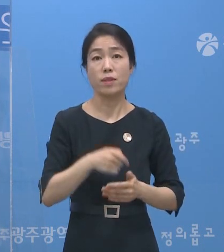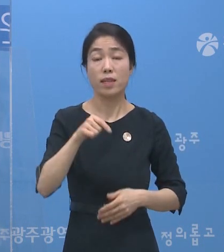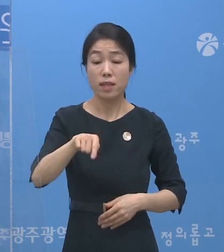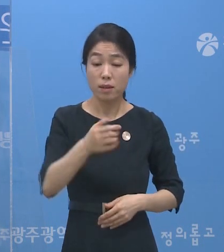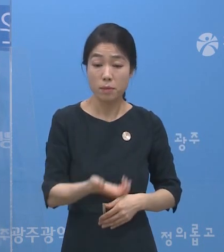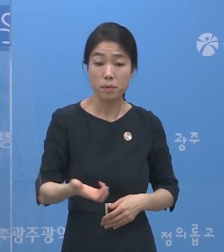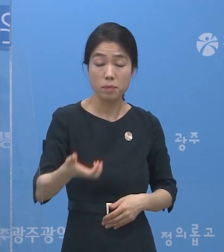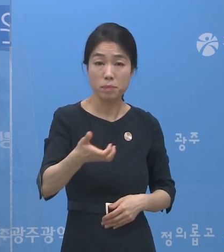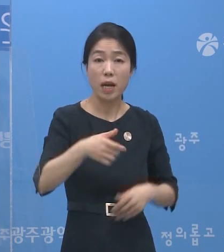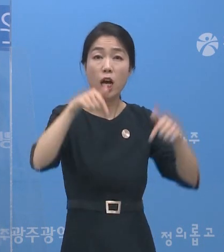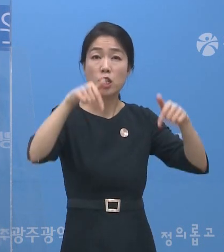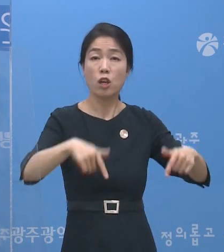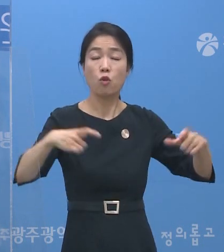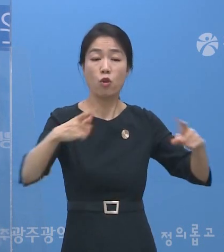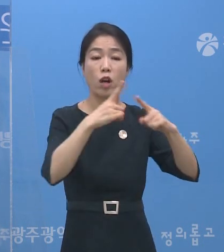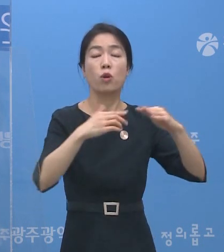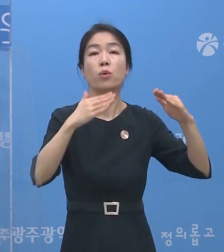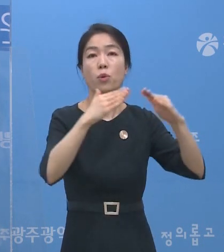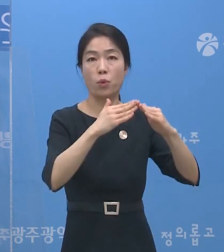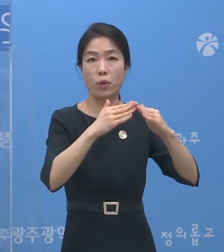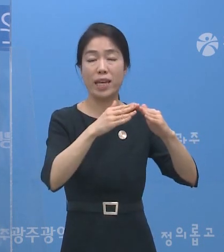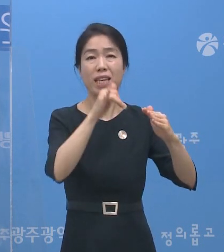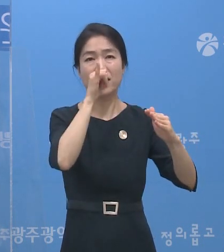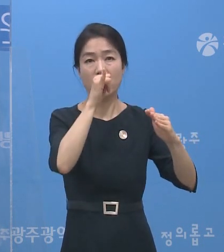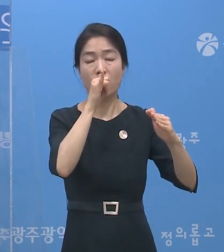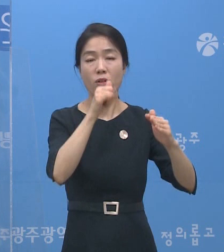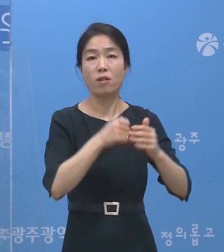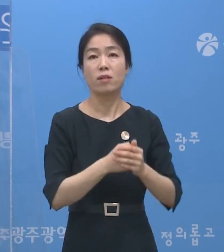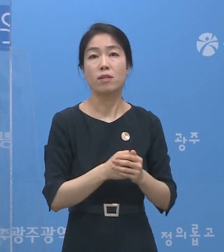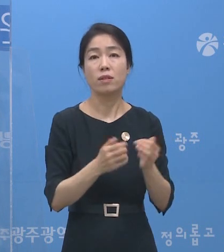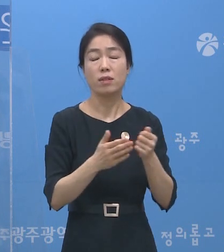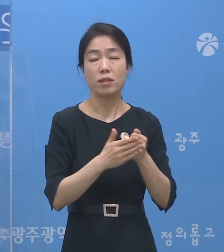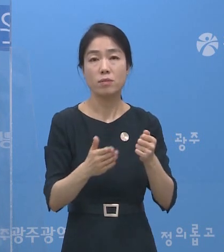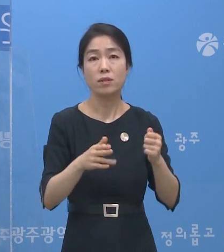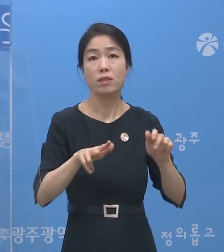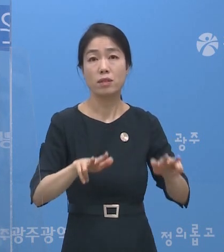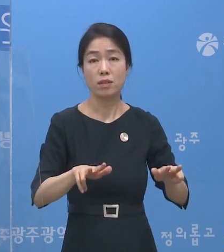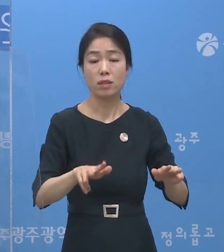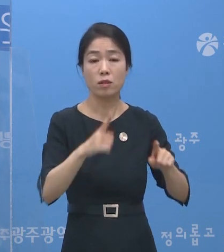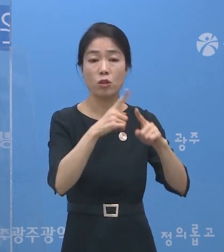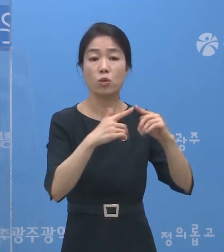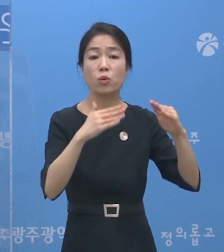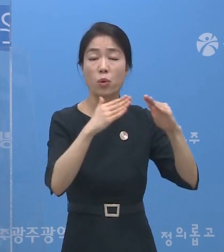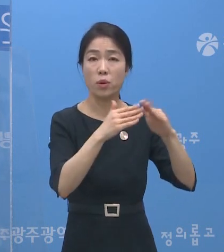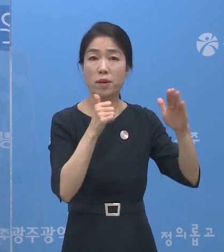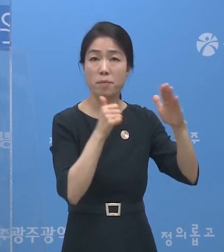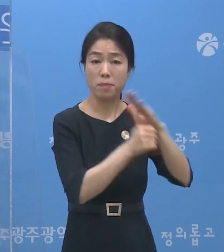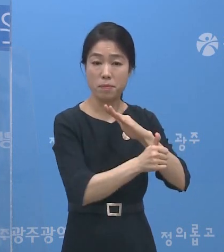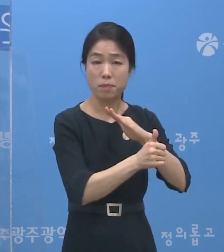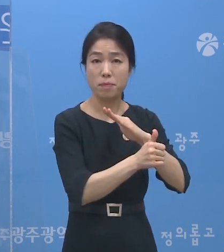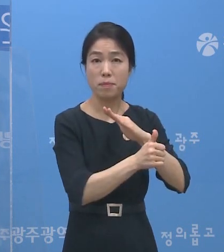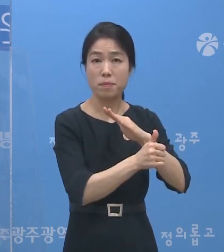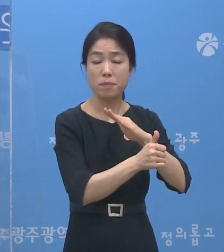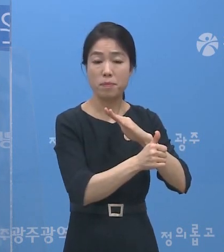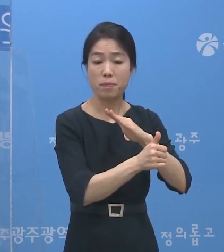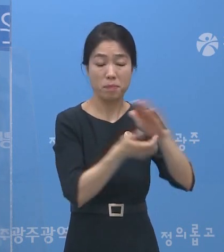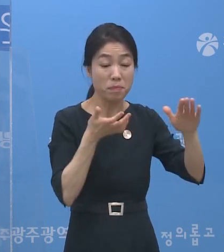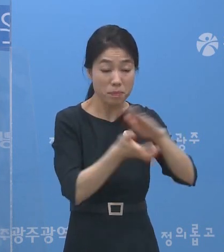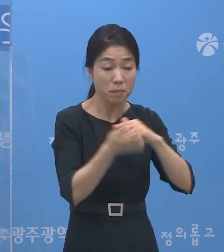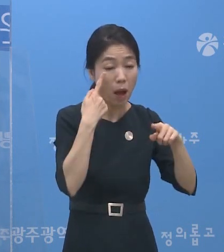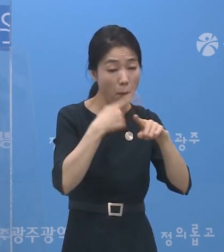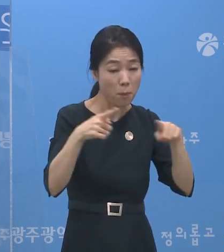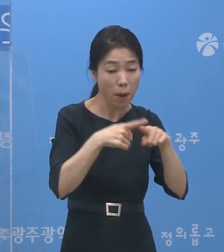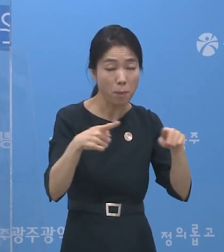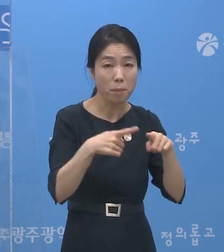동선에서 서구 소재 교회에 동선이 있었습니다. 그래서 저희들이 지금 교회를 방문을 현장 평가를